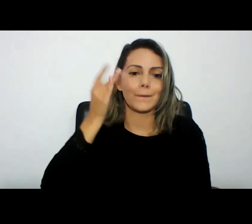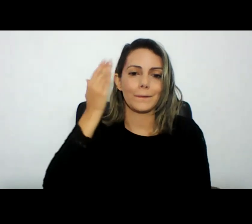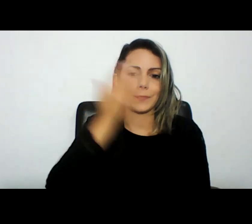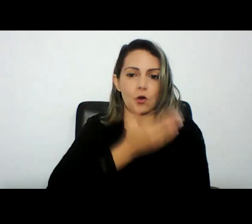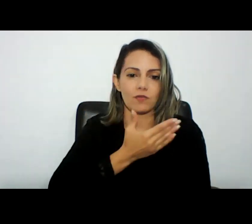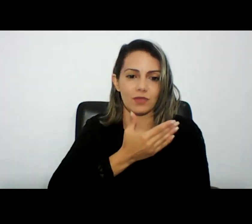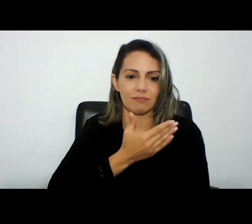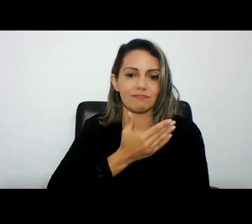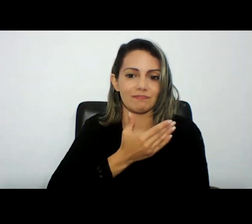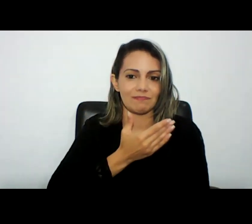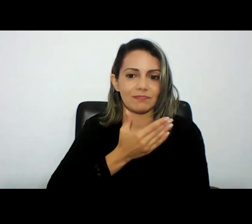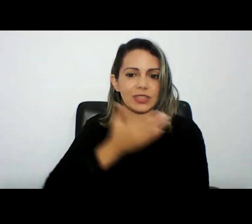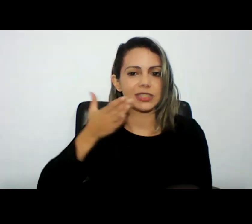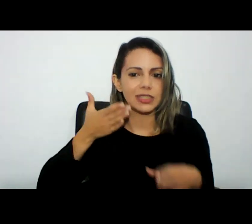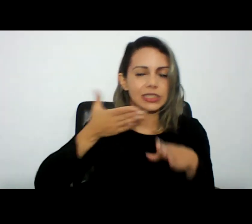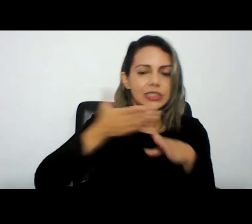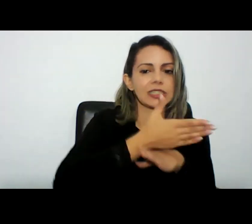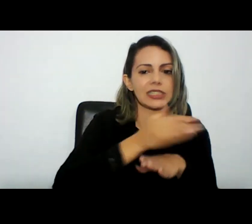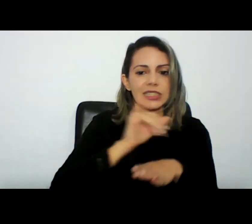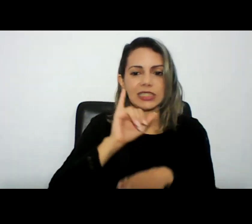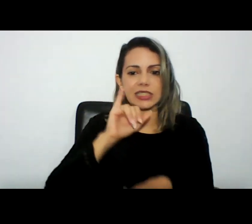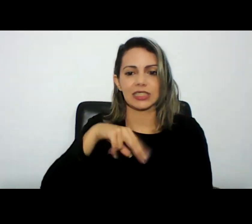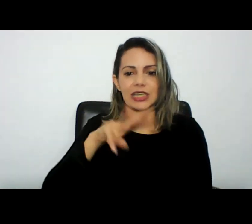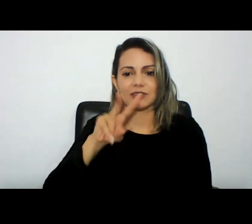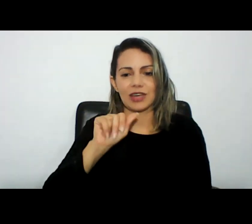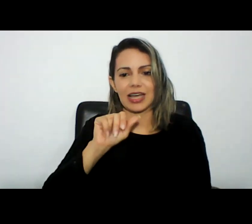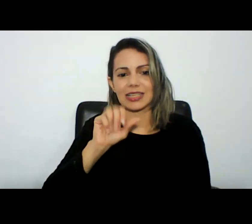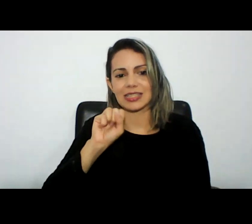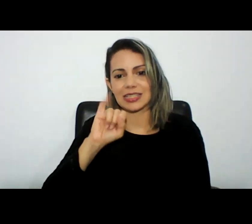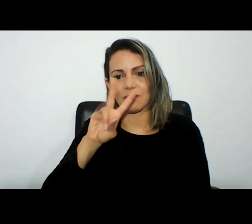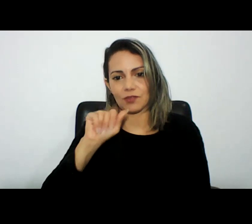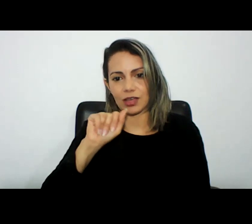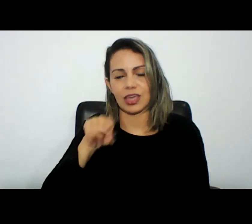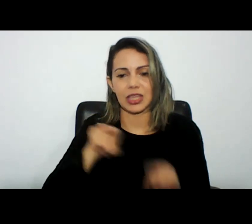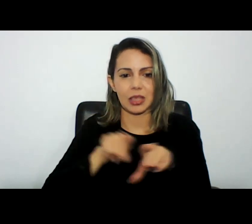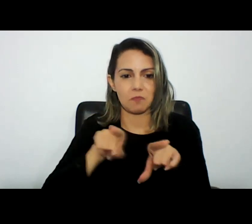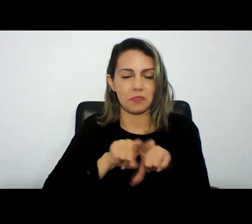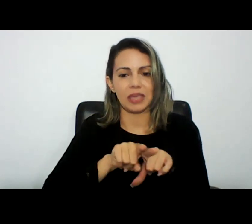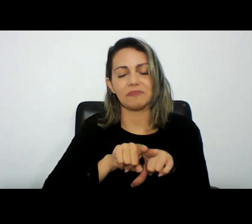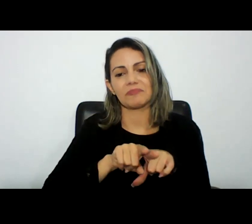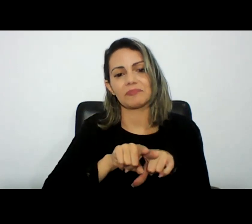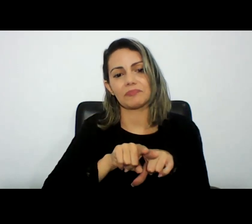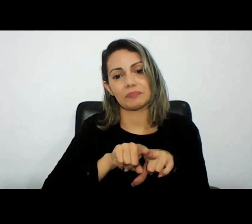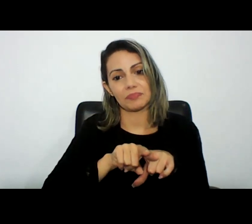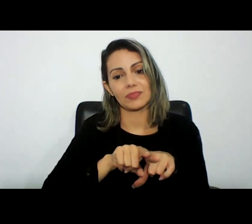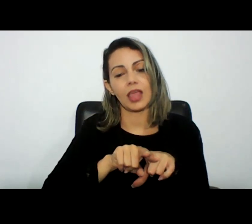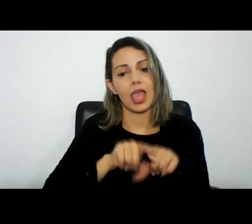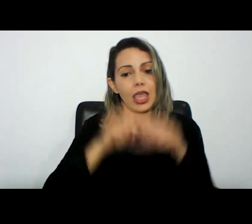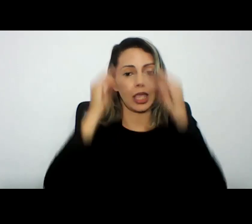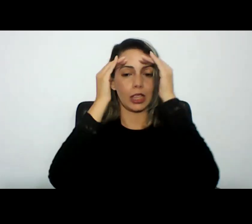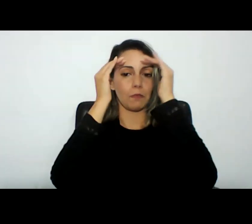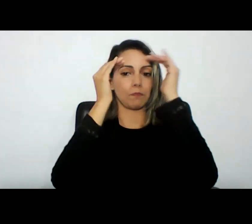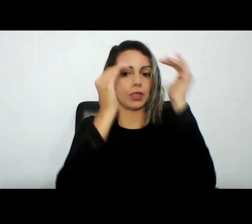intrusivas como é uma prova digital mas respeitando a privacidade